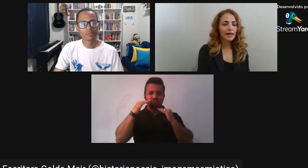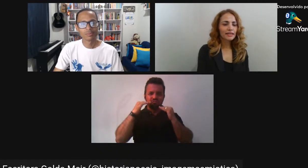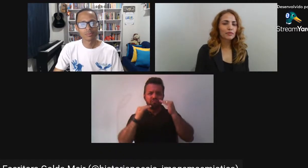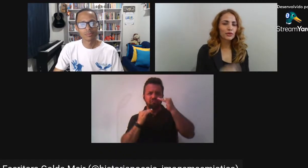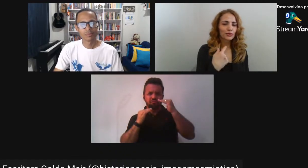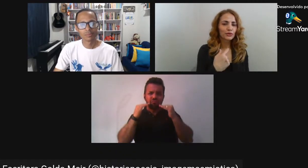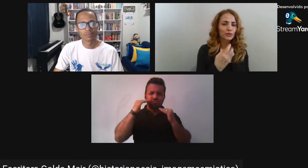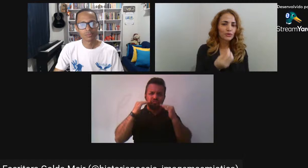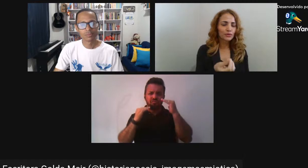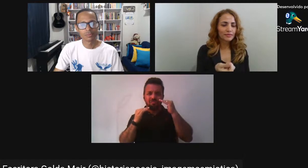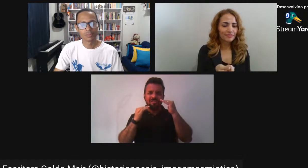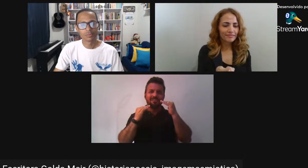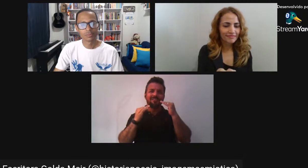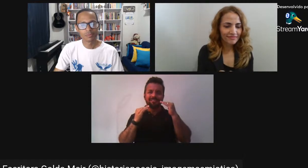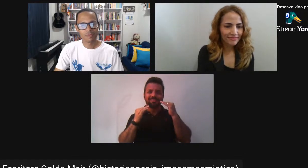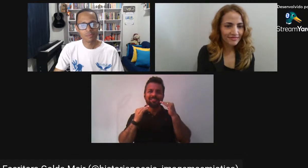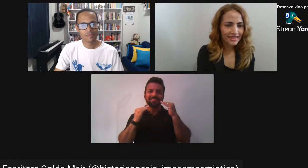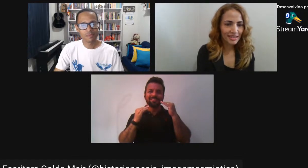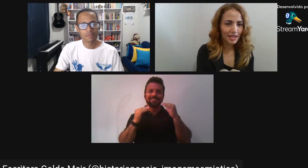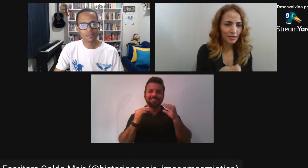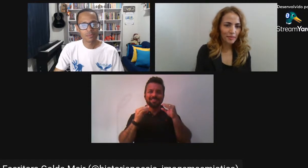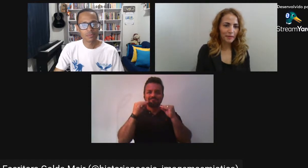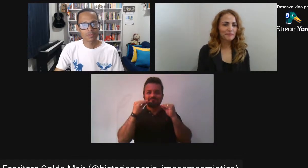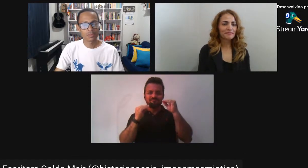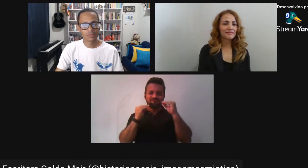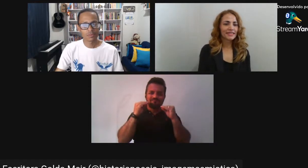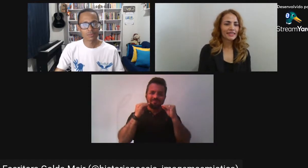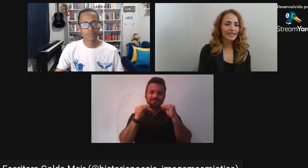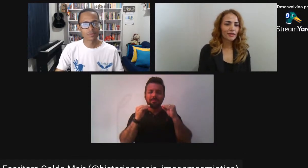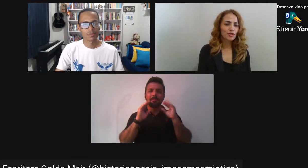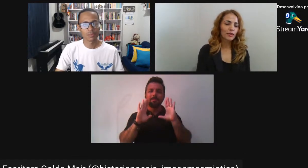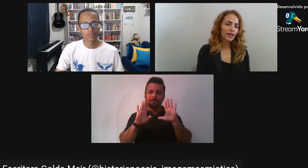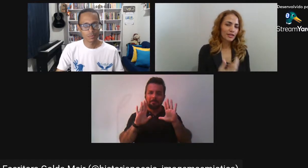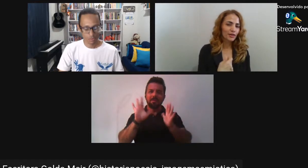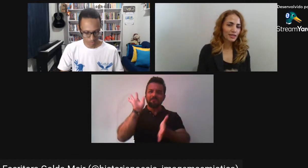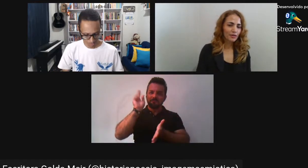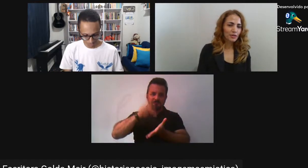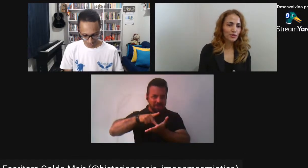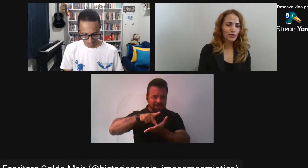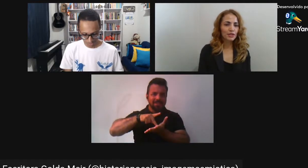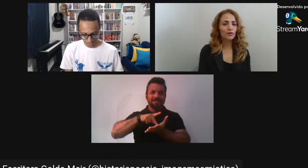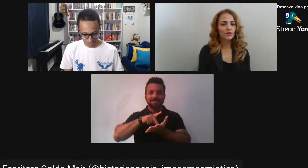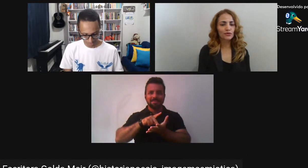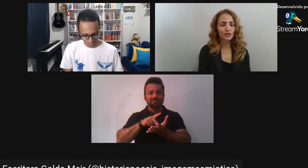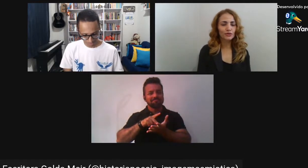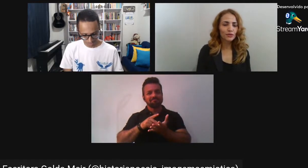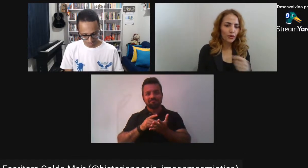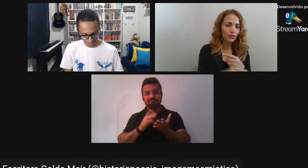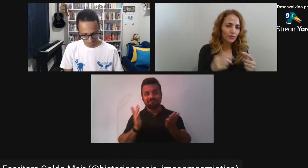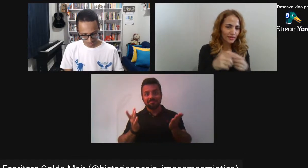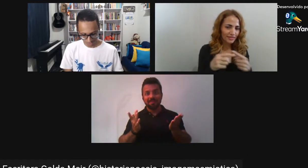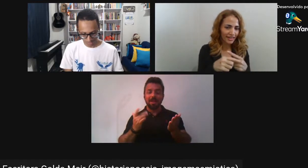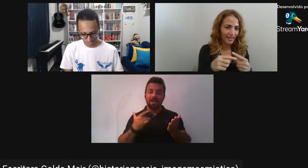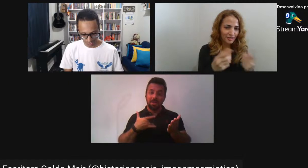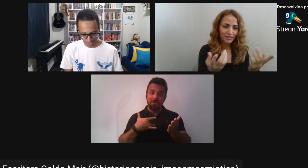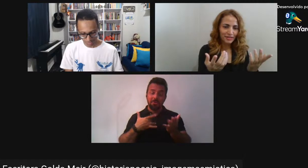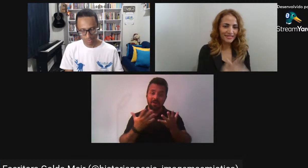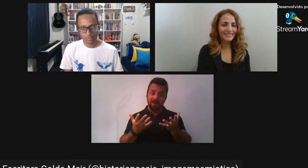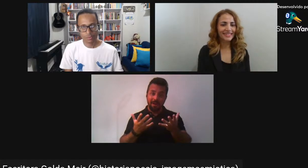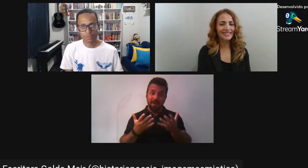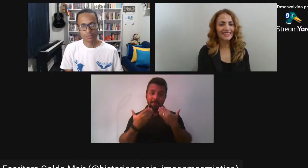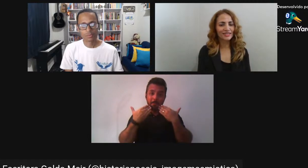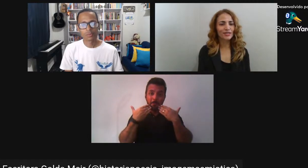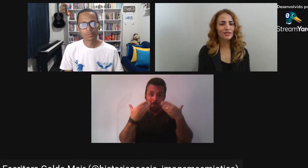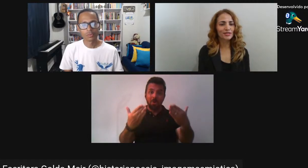Mas muito sincero também Então eu espero que essa conexão Com as pessoas que estão nos ouvindo Ou lendo